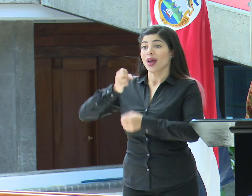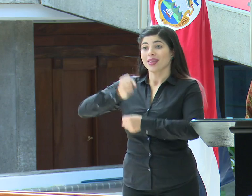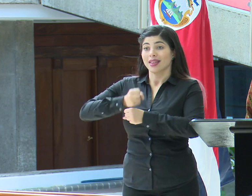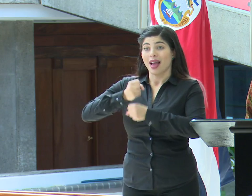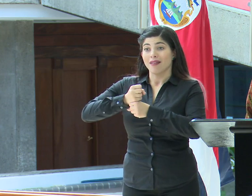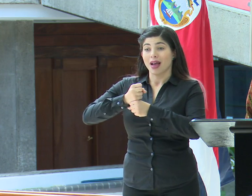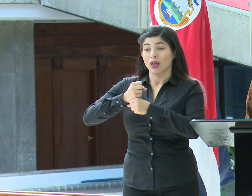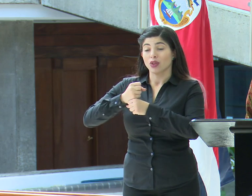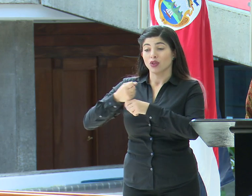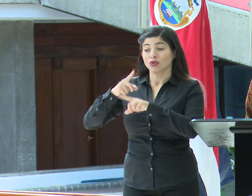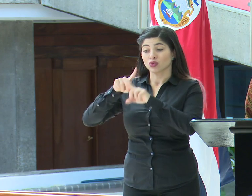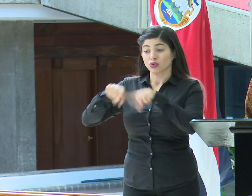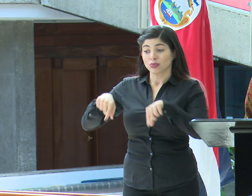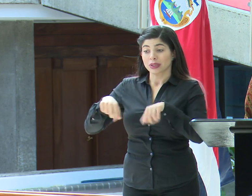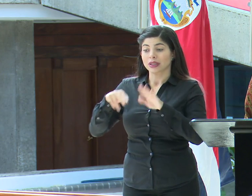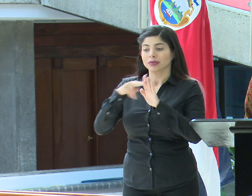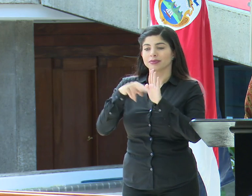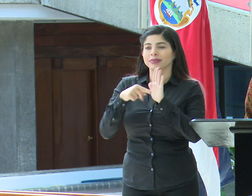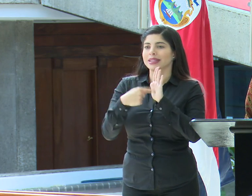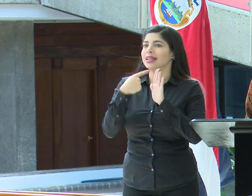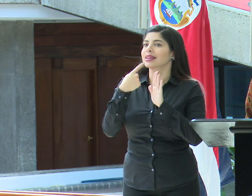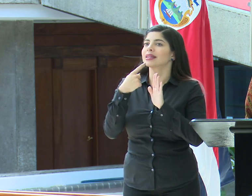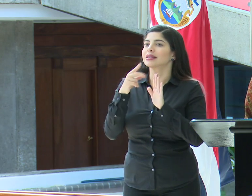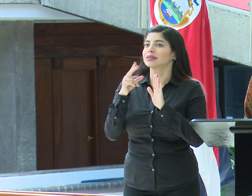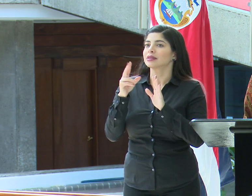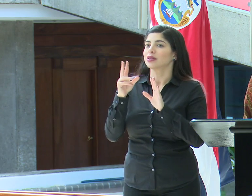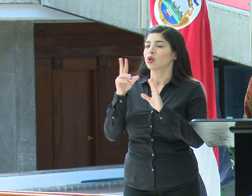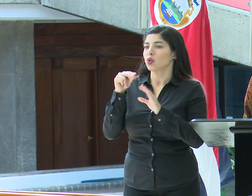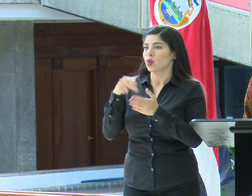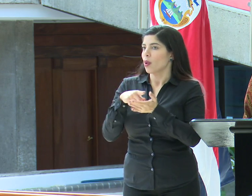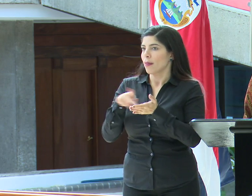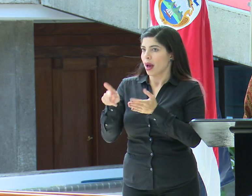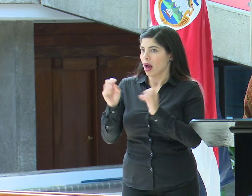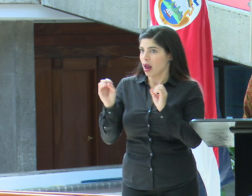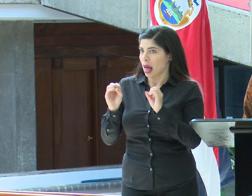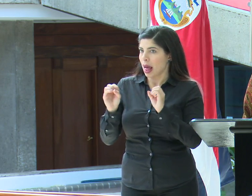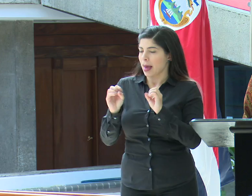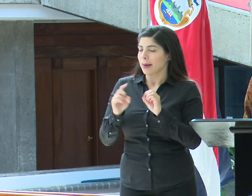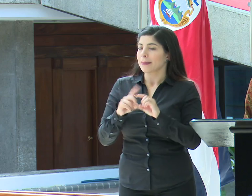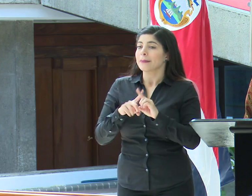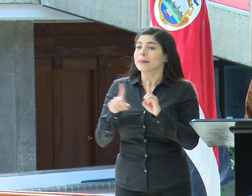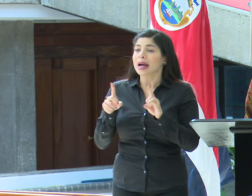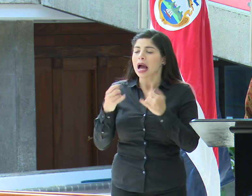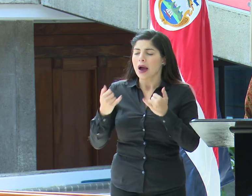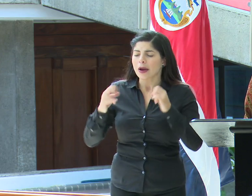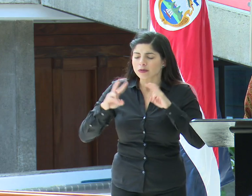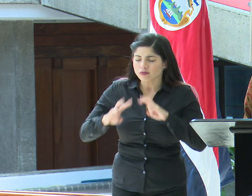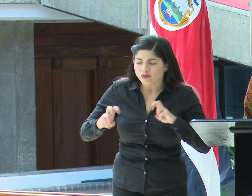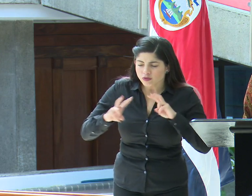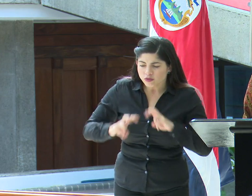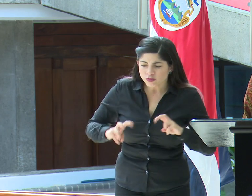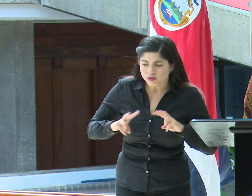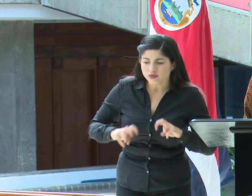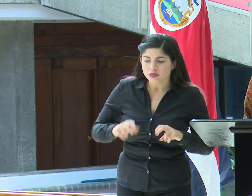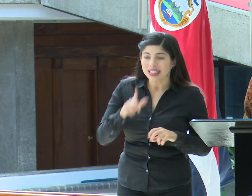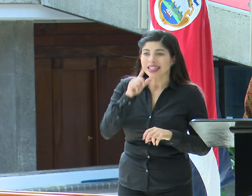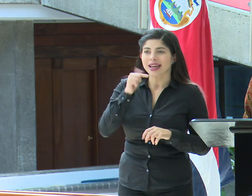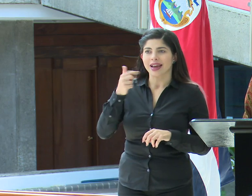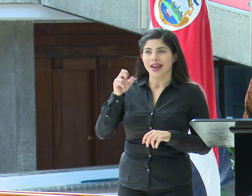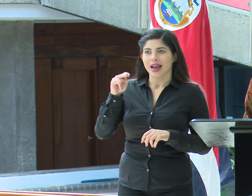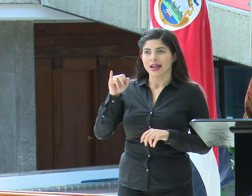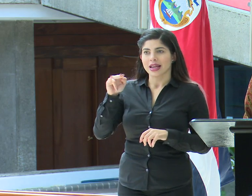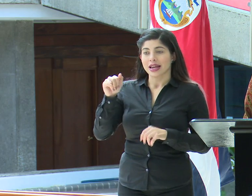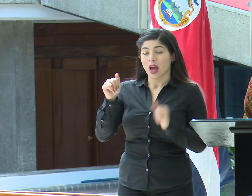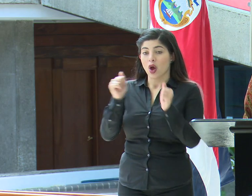lo que supone la normativa es que no hay pago. La exploración que está haciendo noña Janina